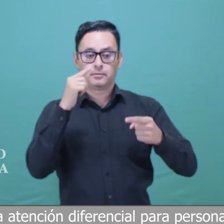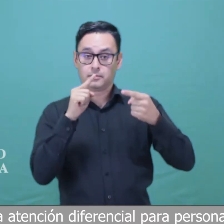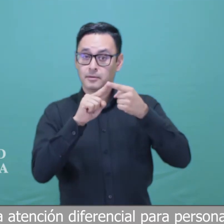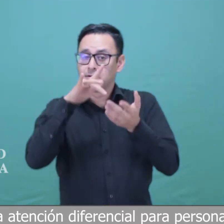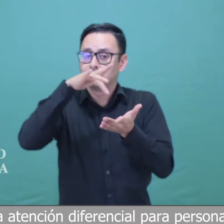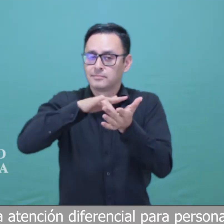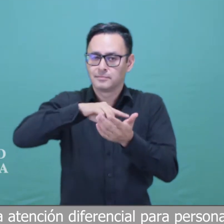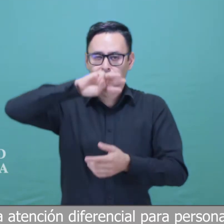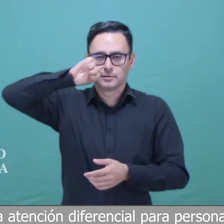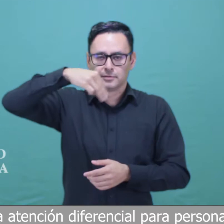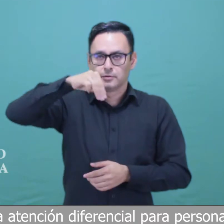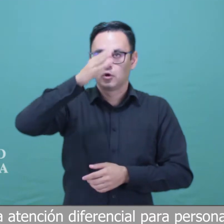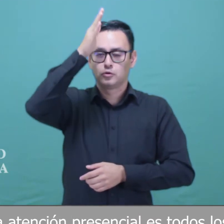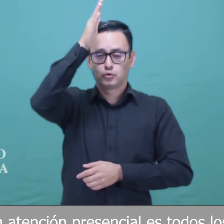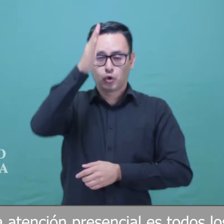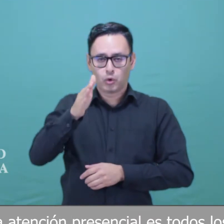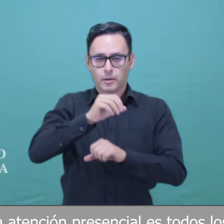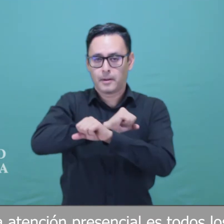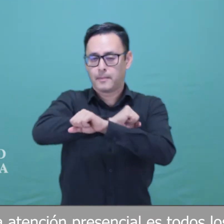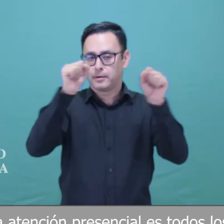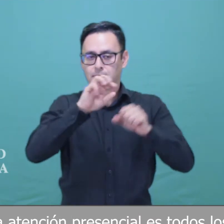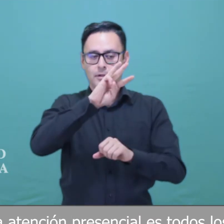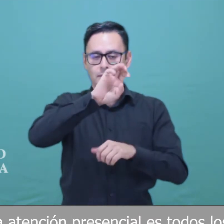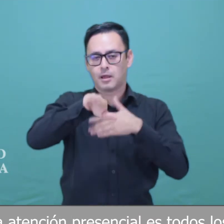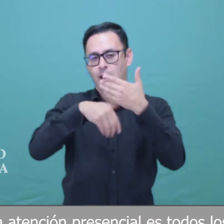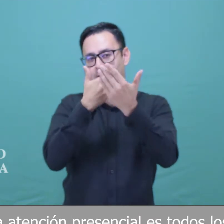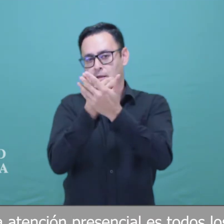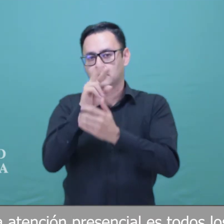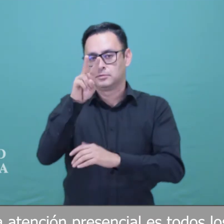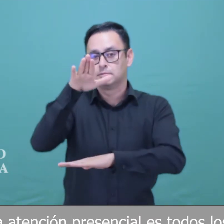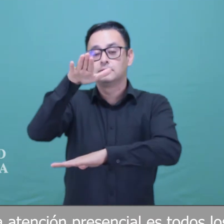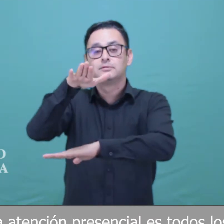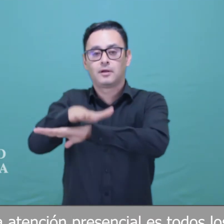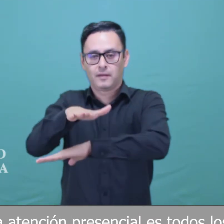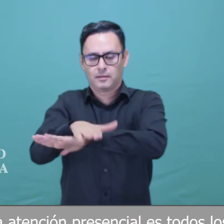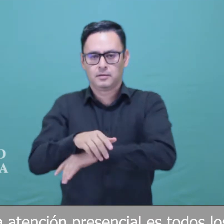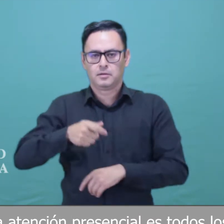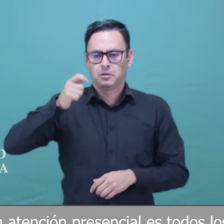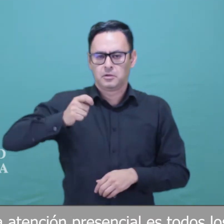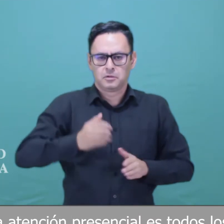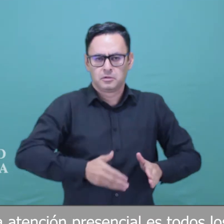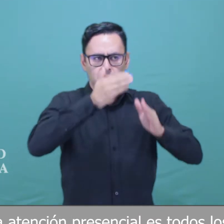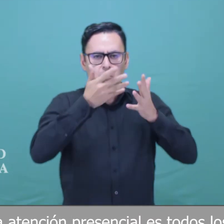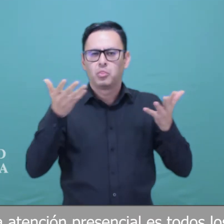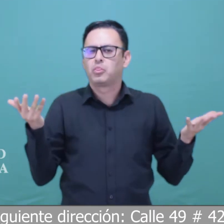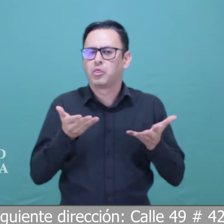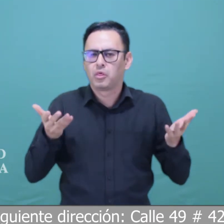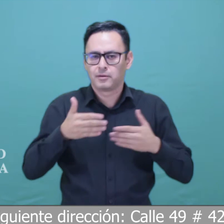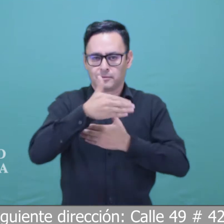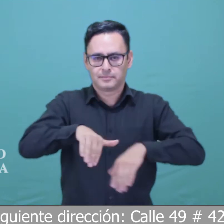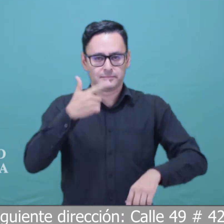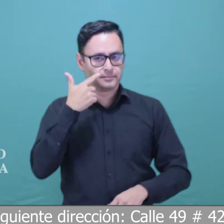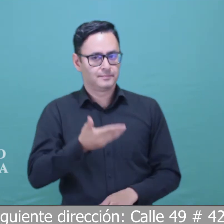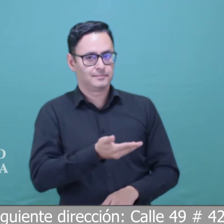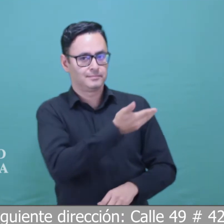presencial y virtual. La atención presencial es todos los miércoles de 8 de la mañana a 2 de la tarde en la siguiente dirección.